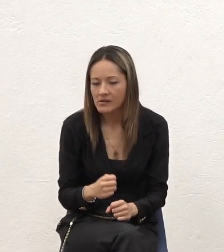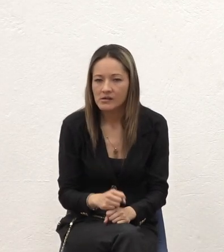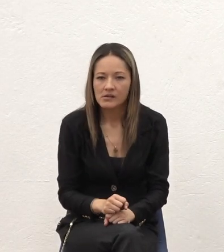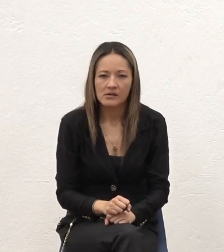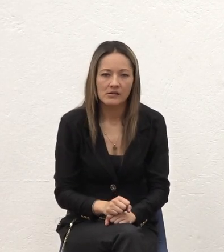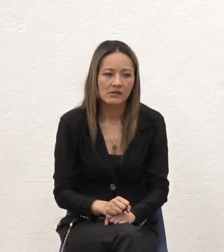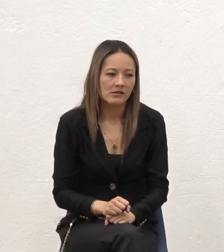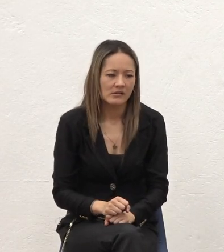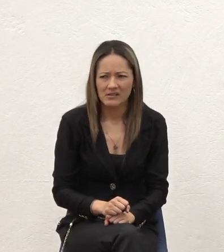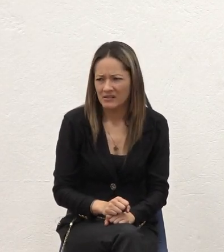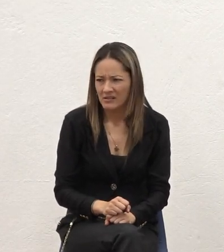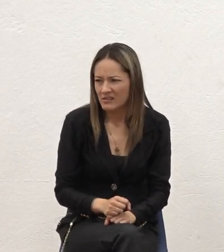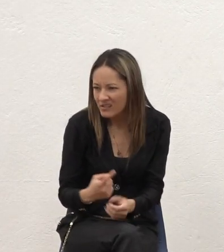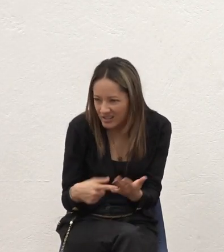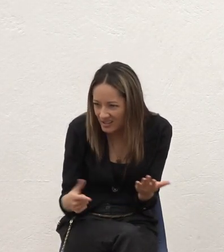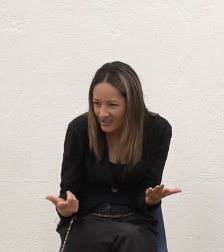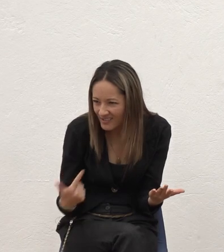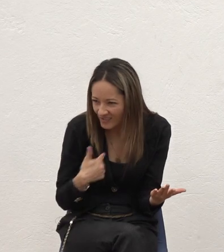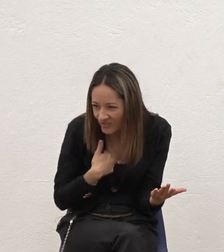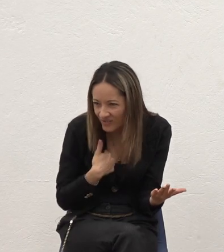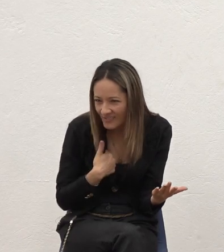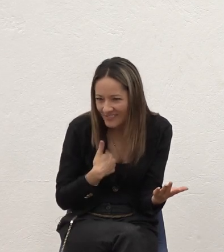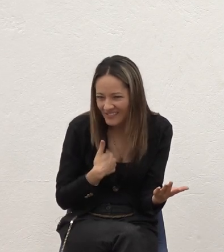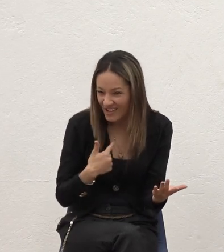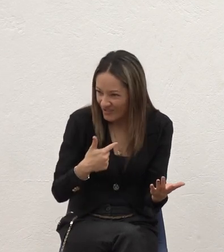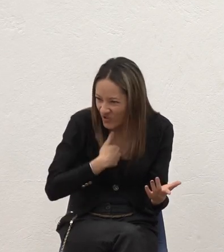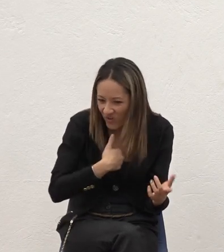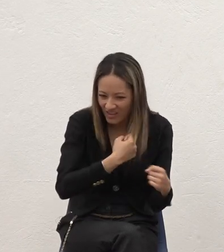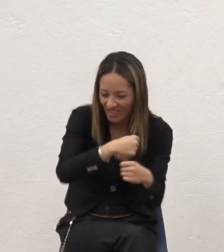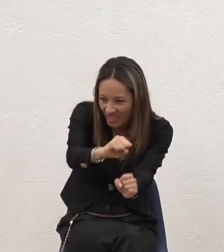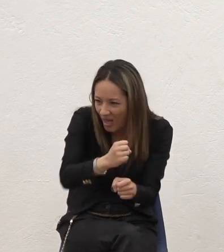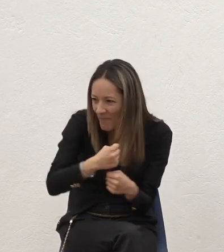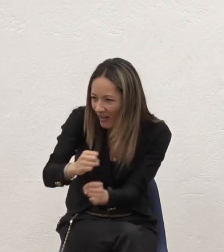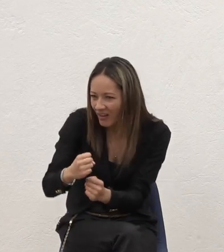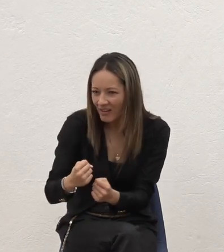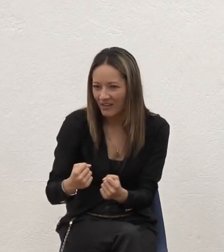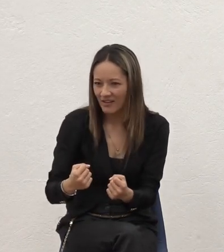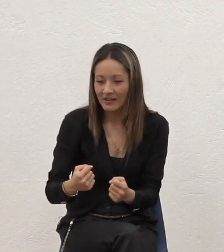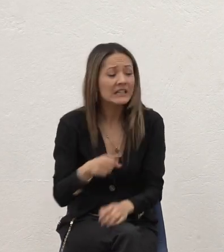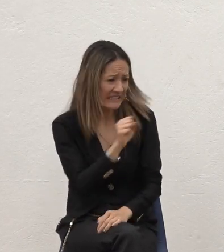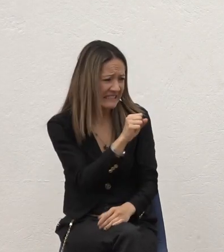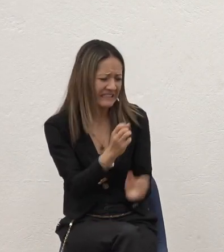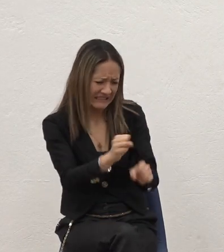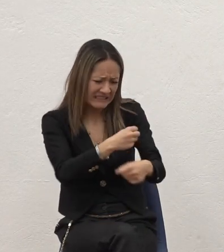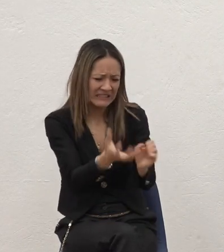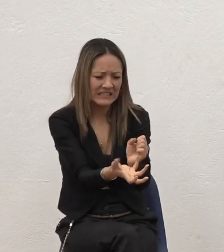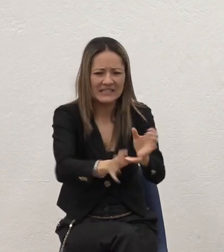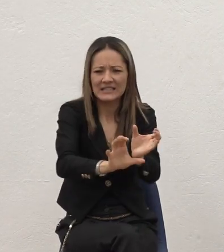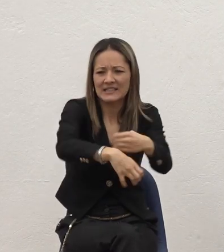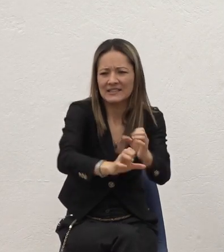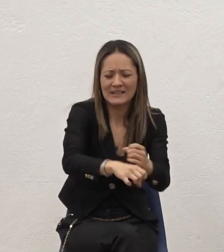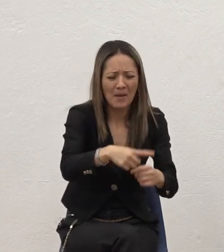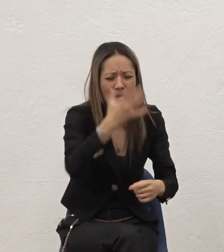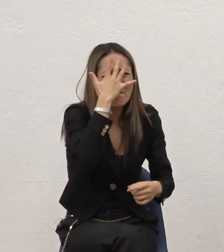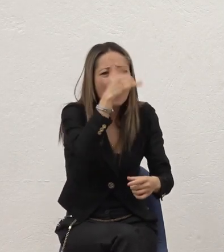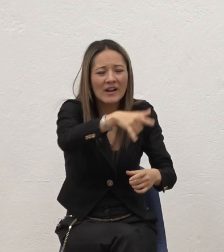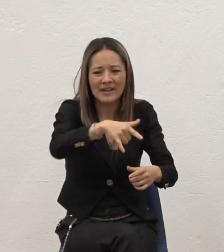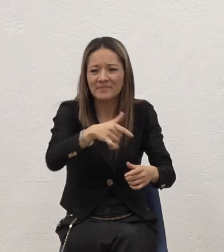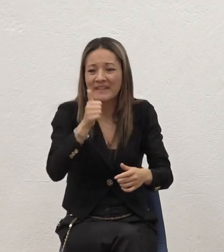Y yo Este man ¿Qué? ¿Trapear? Y yo ¿Cómo así trapear? ¿Por qué? Me dijo No, lo que pasa Es que yo Estoy tomando las fotos